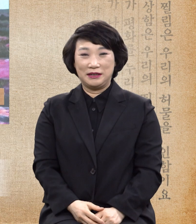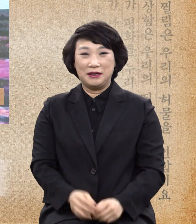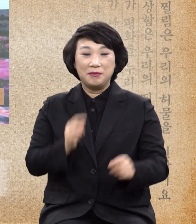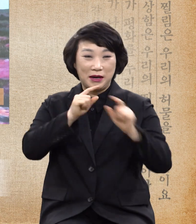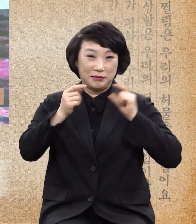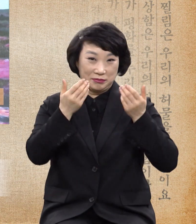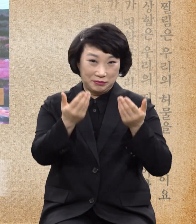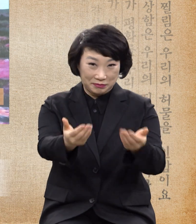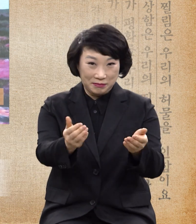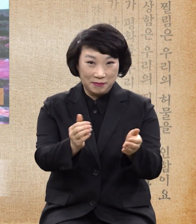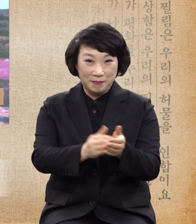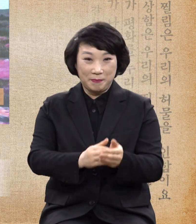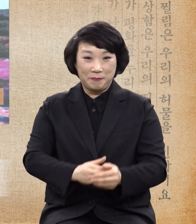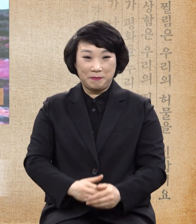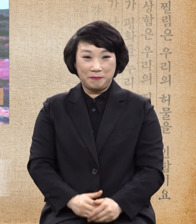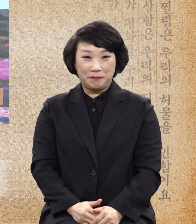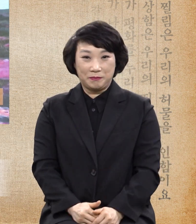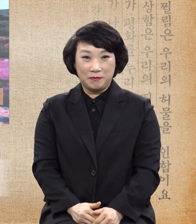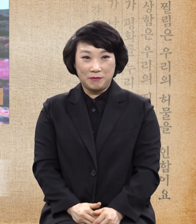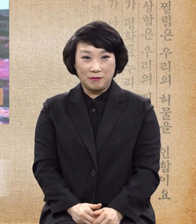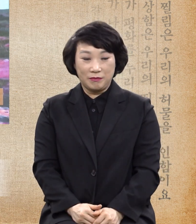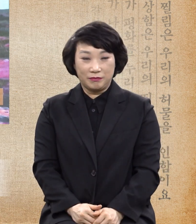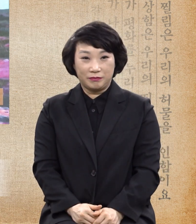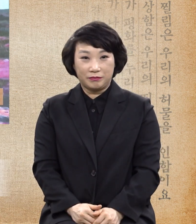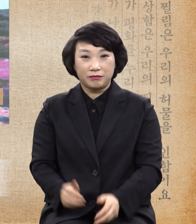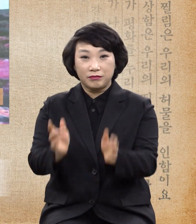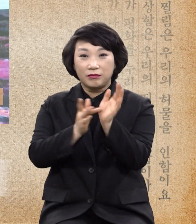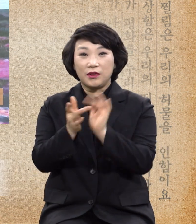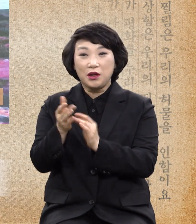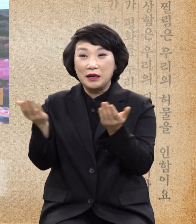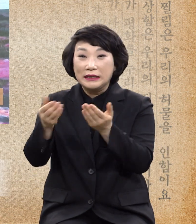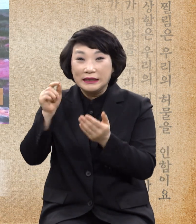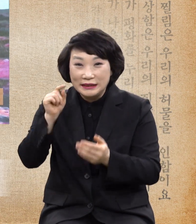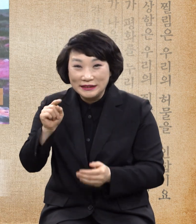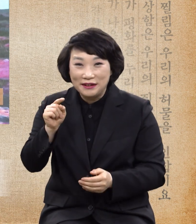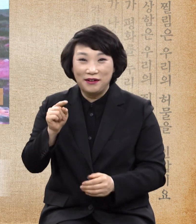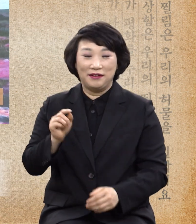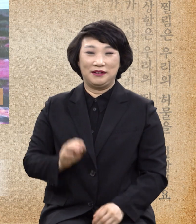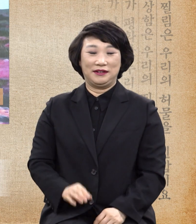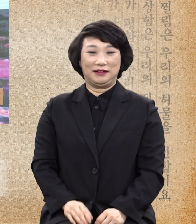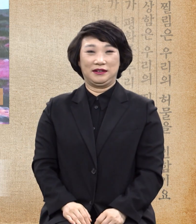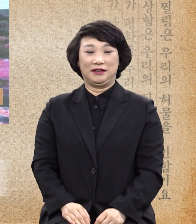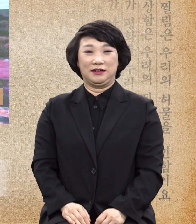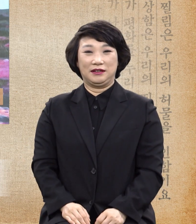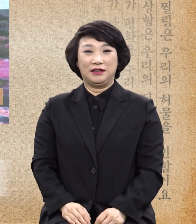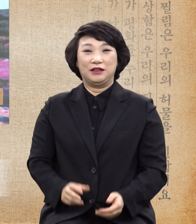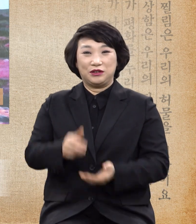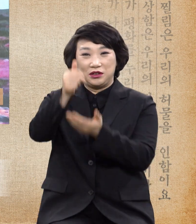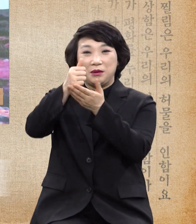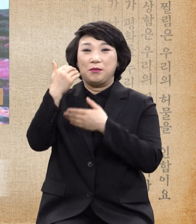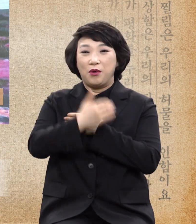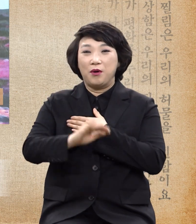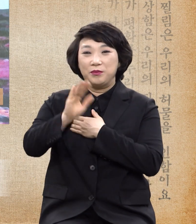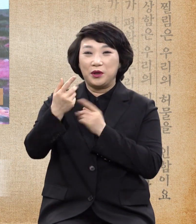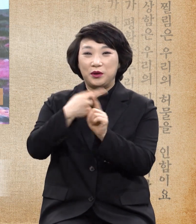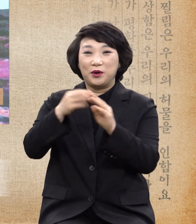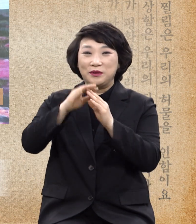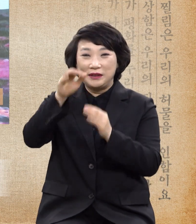말씀하셨으니 예수가 할 일이 그 일이오 신의 몸된 교회가 할 일이 그 일임을